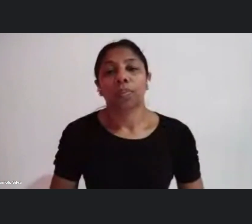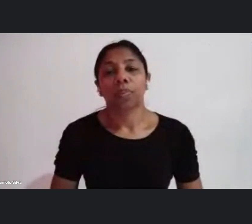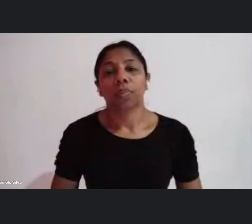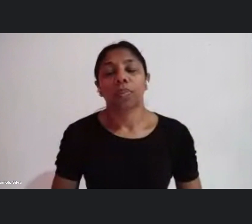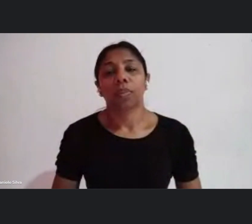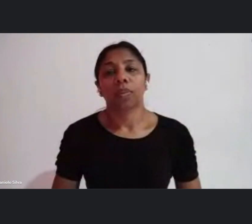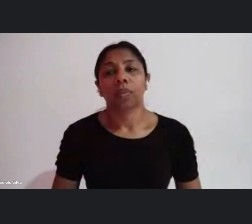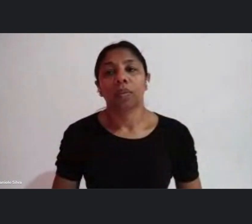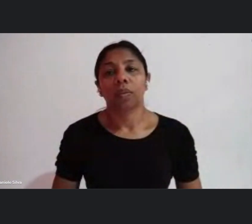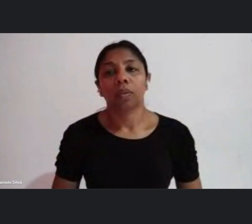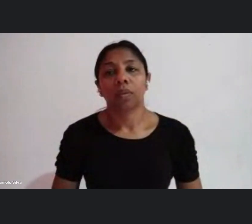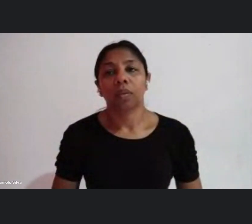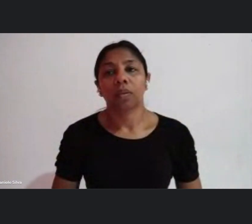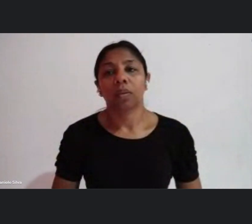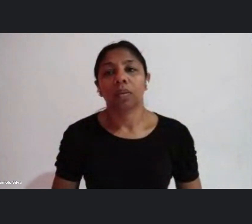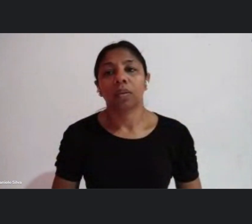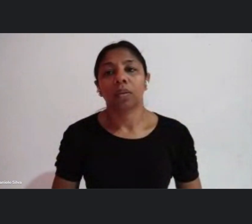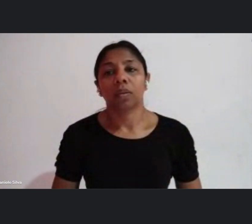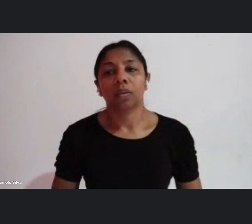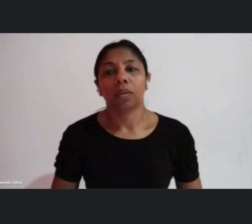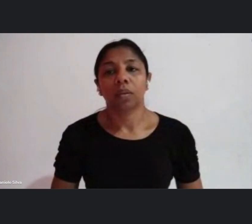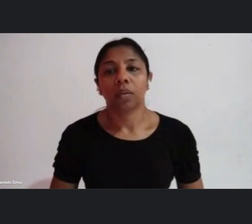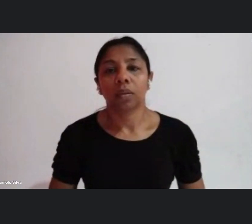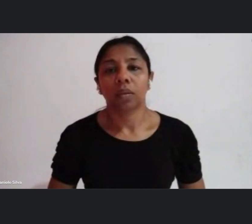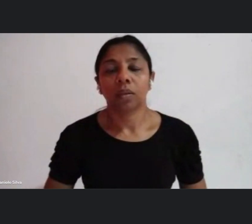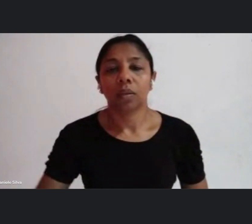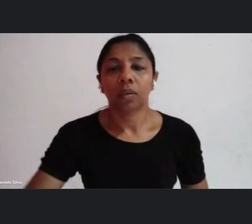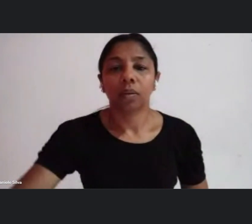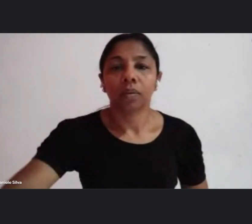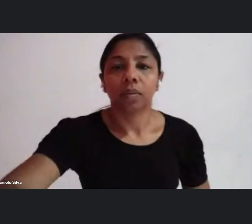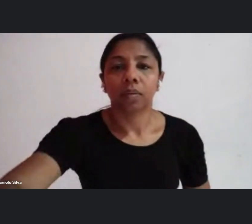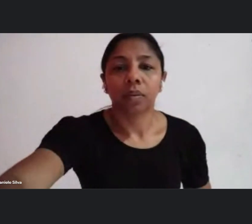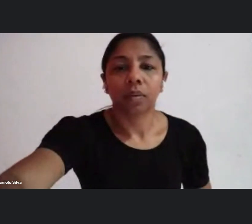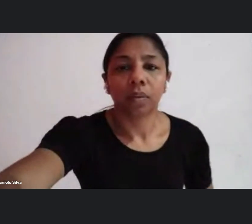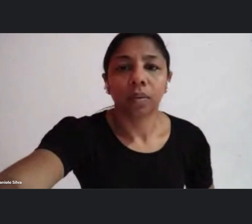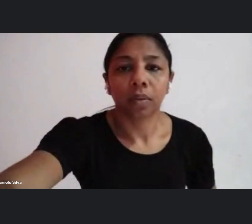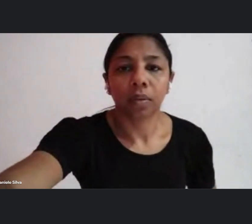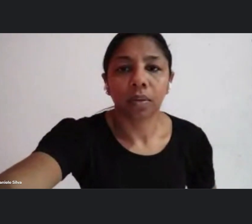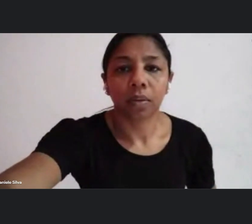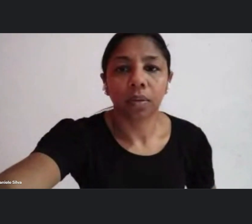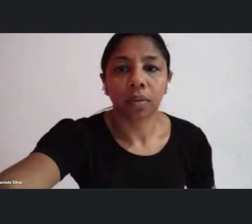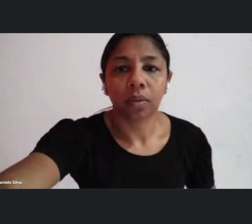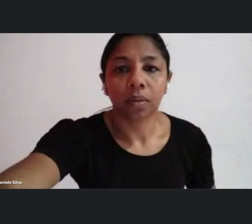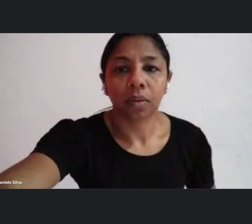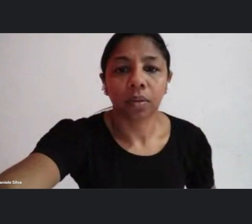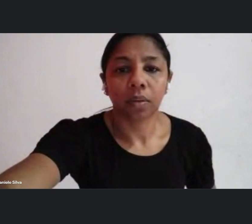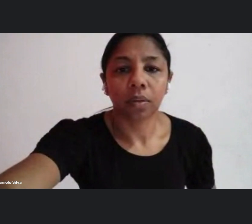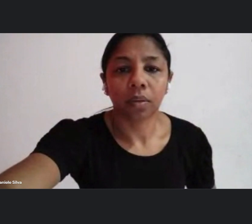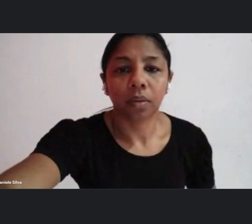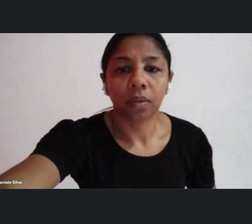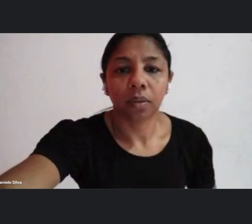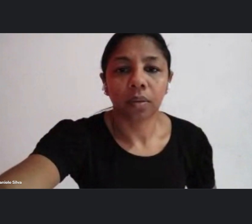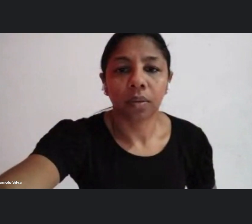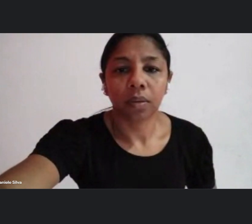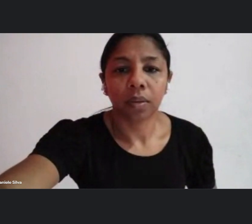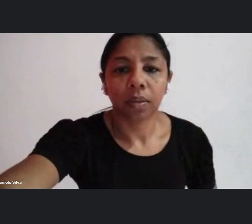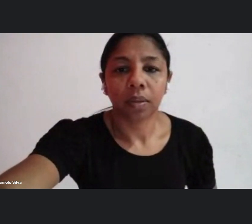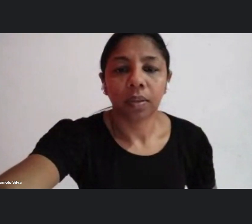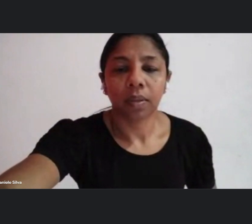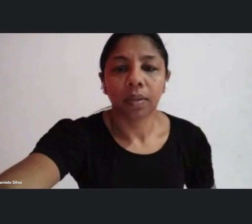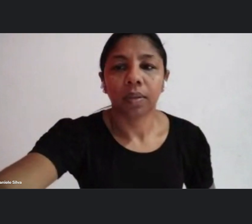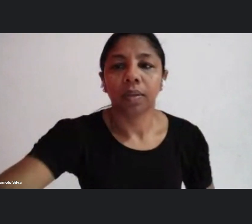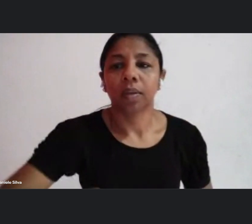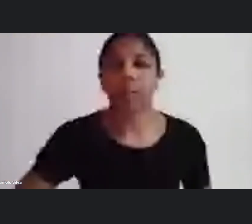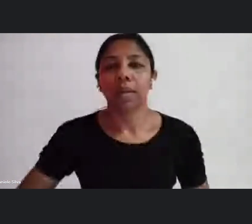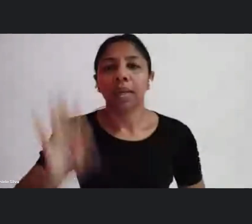e aí o que a gente pode dialogar está aí porque é o seguinte a gente pode com a Paula Gustavo comentar um lugar que seja do governo